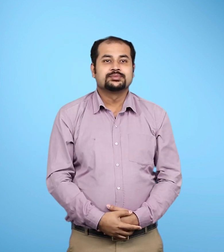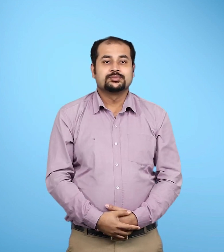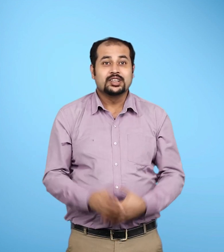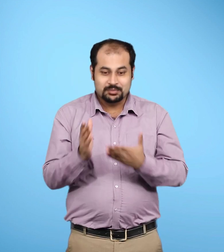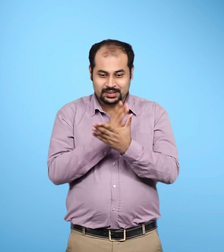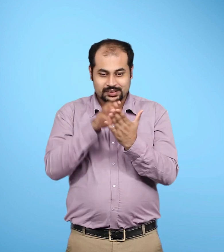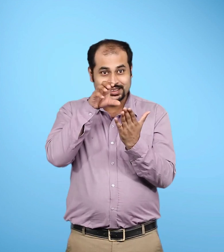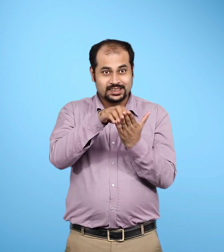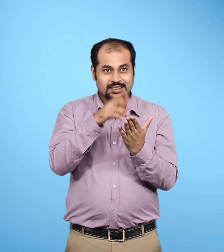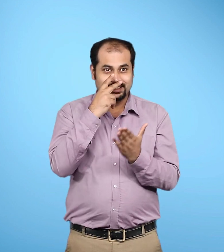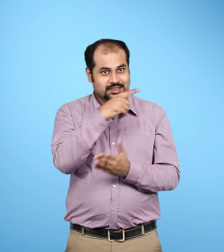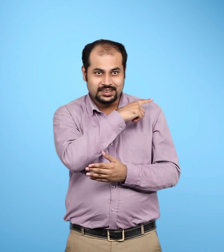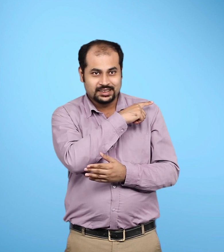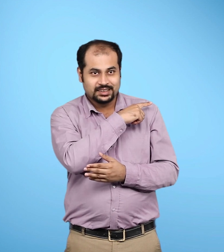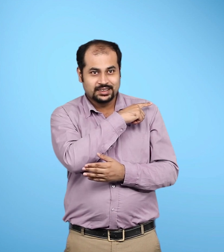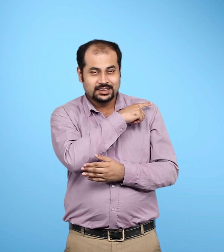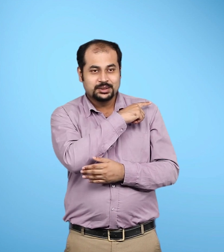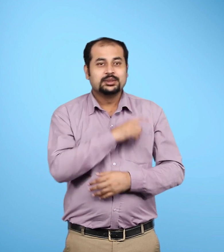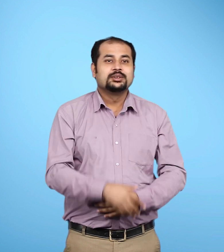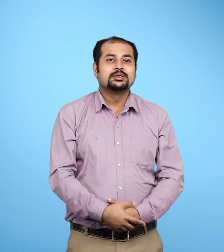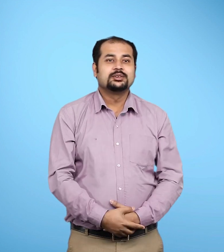इसी प्रिष्ठ पर एक और चित्र दिखाया गया है